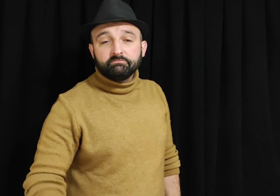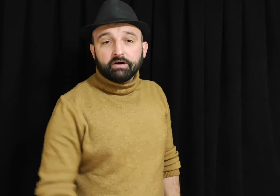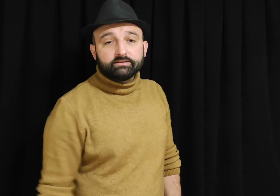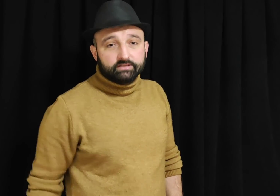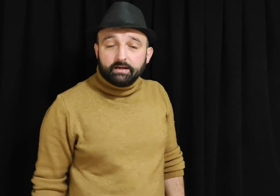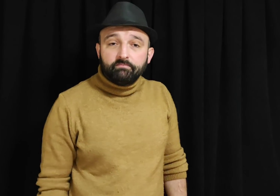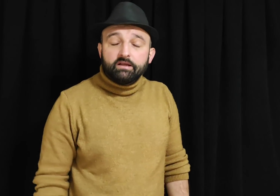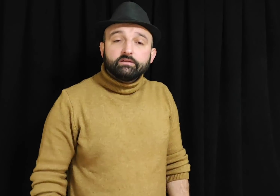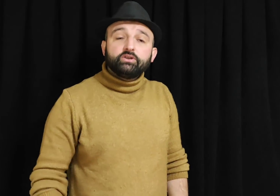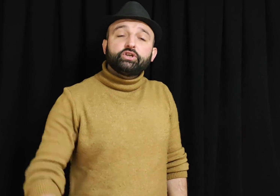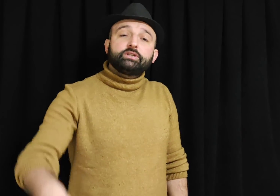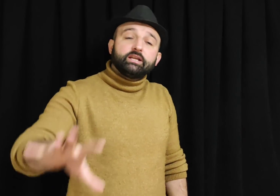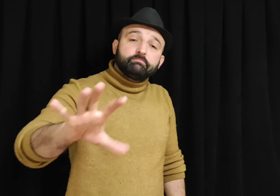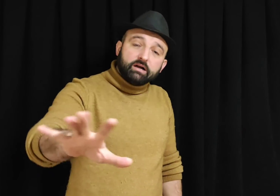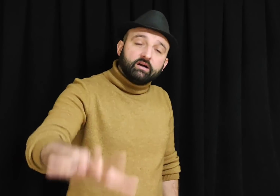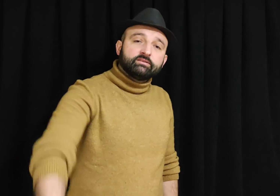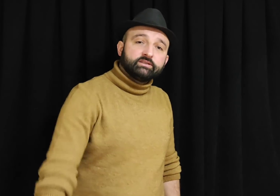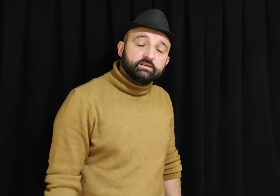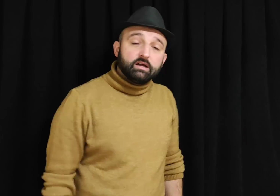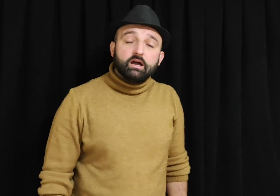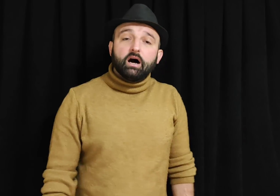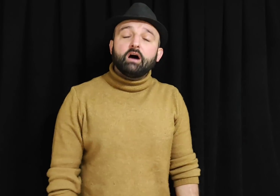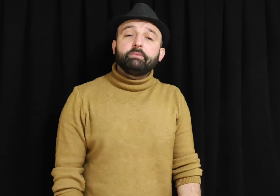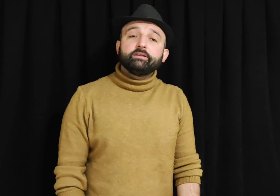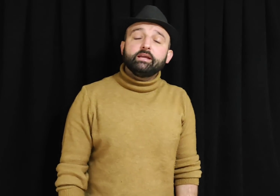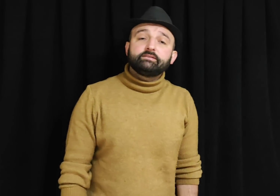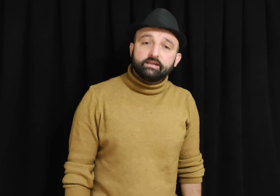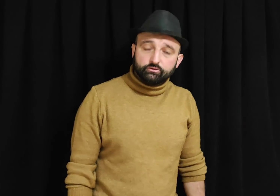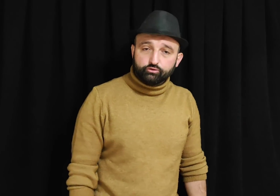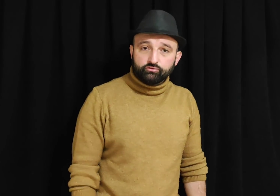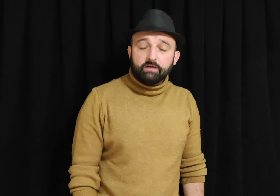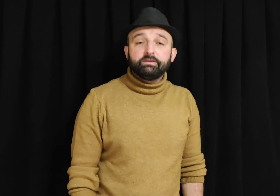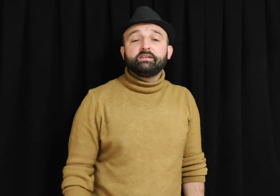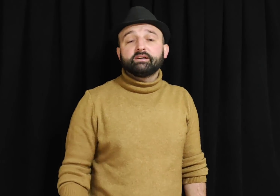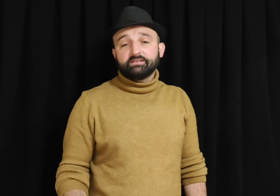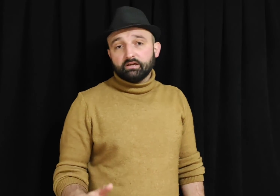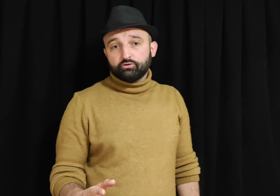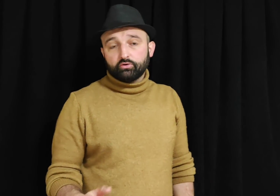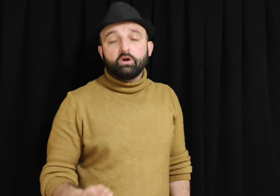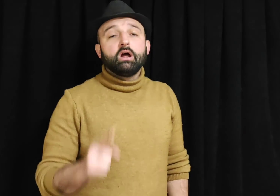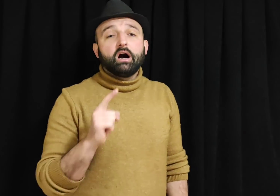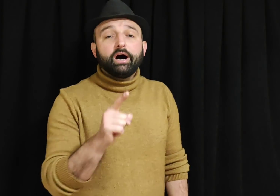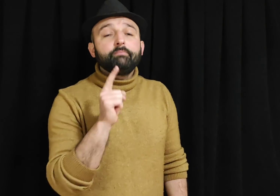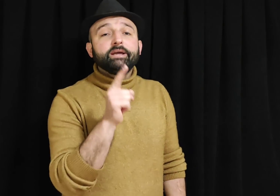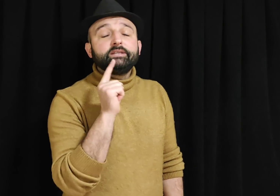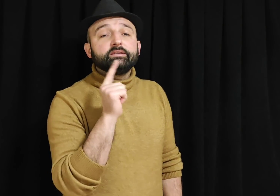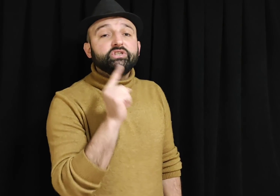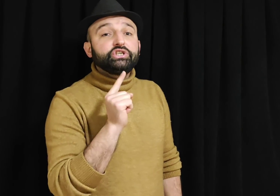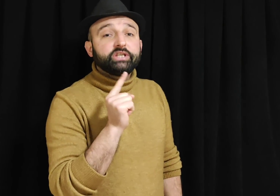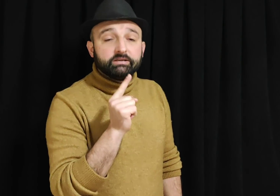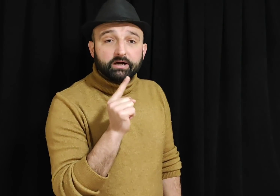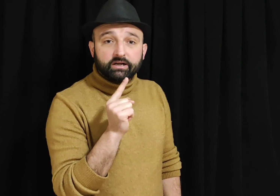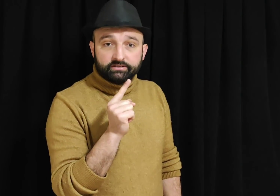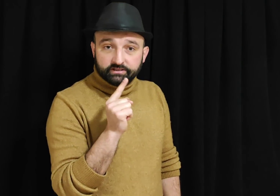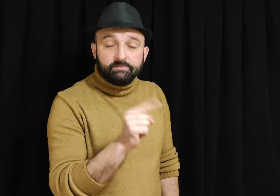Mart'ta Dışişleri Bakanlığı ABD Senatosuna bir yazı yazıyor. ABD Dışişleri Bakanlığı